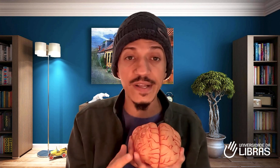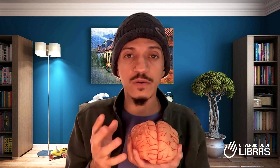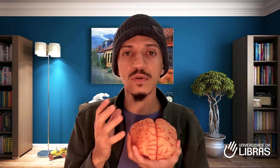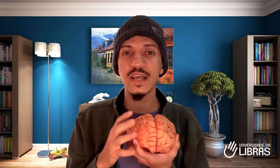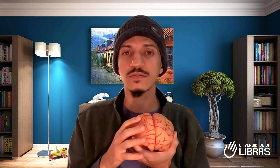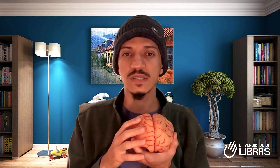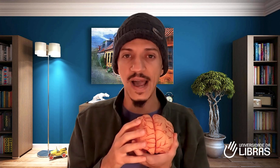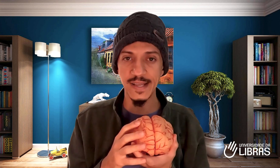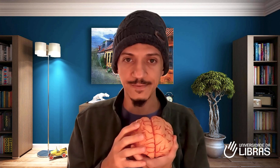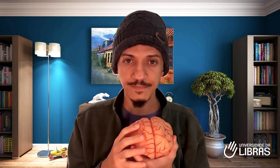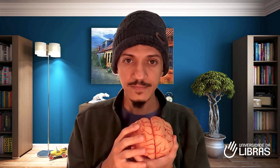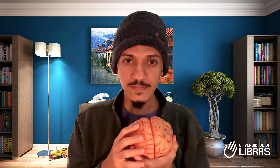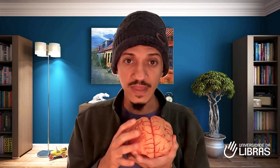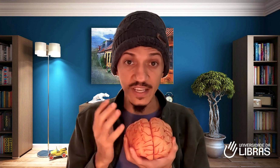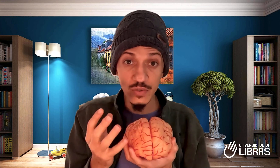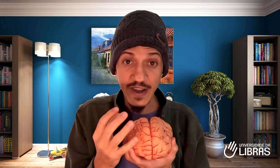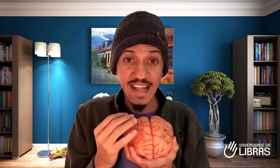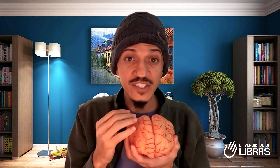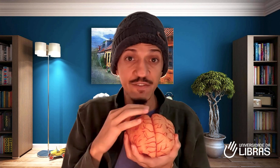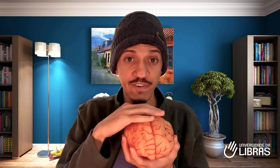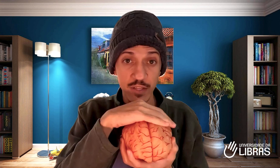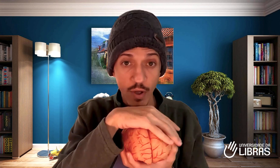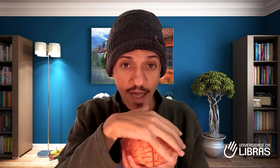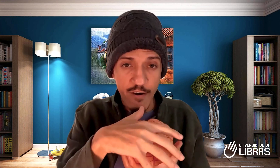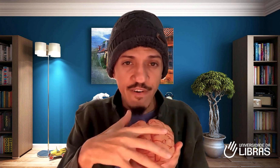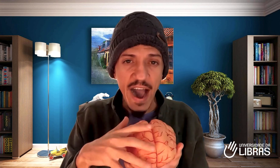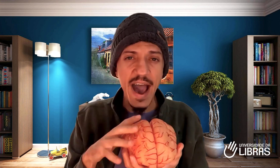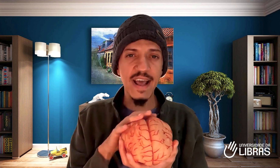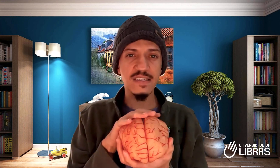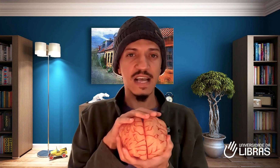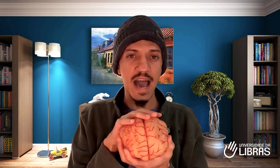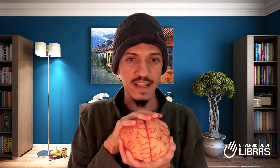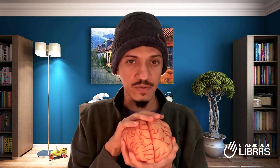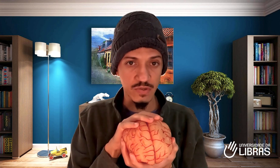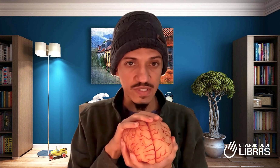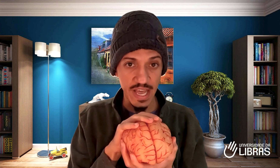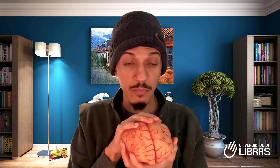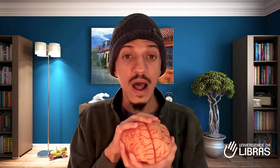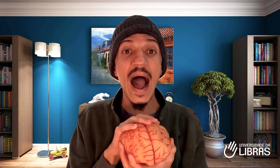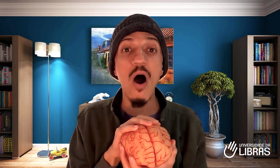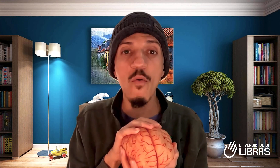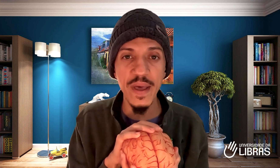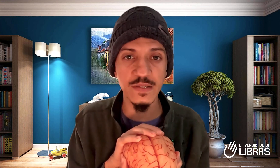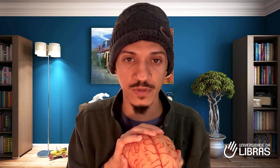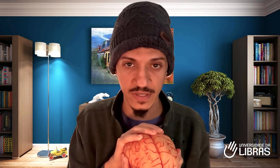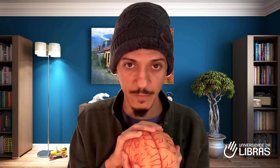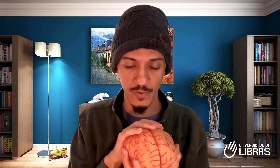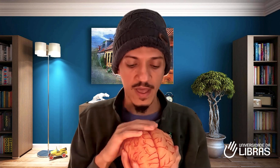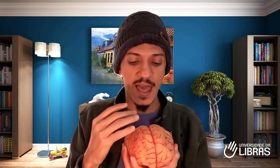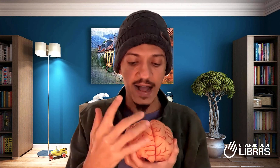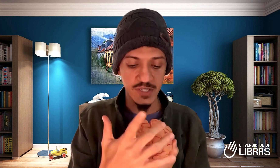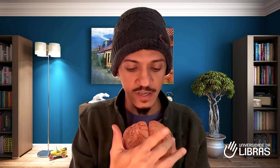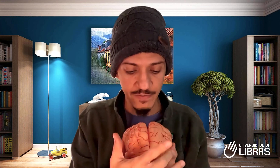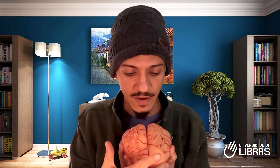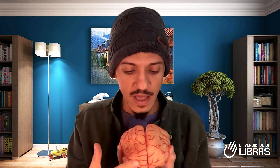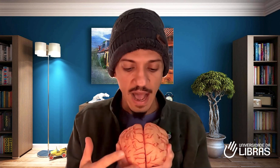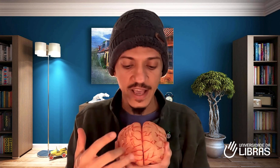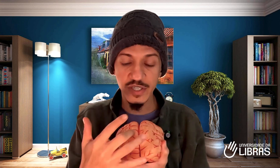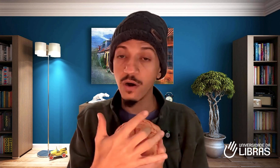contextos reais. Isso vai ativando várias áreas do seu cérebro ao mesmo tempo. Ativa a região do